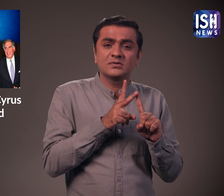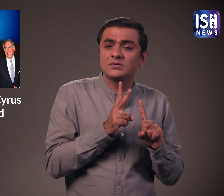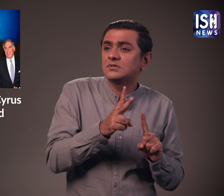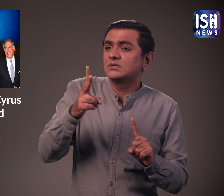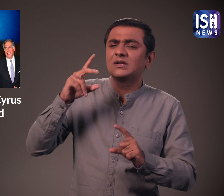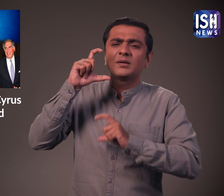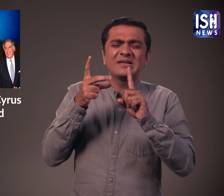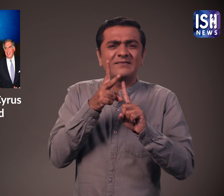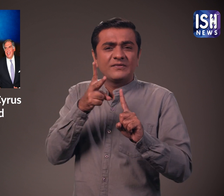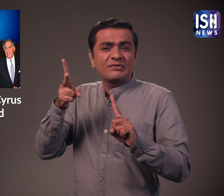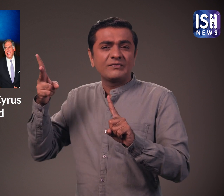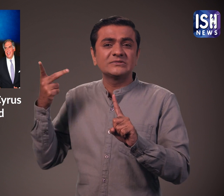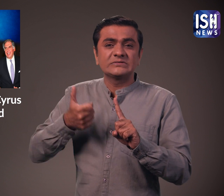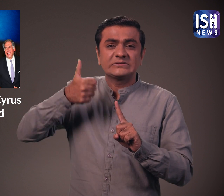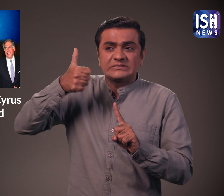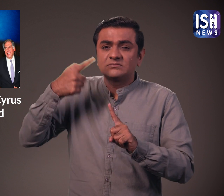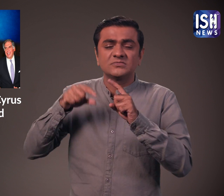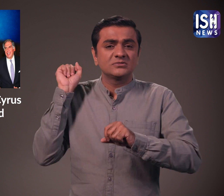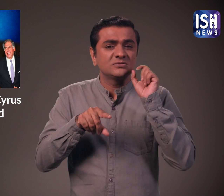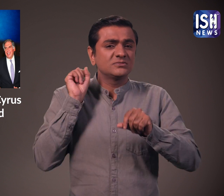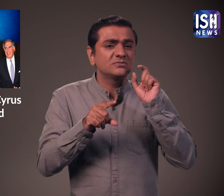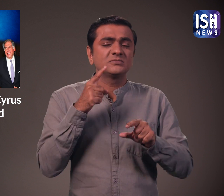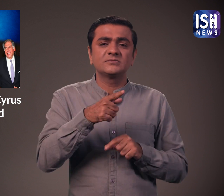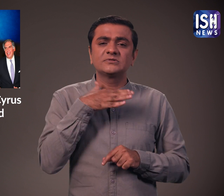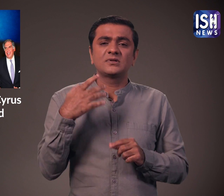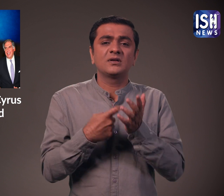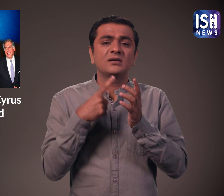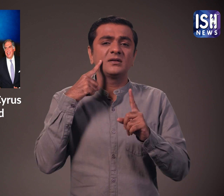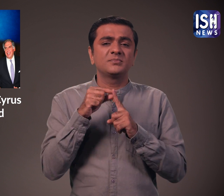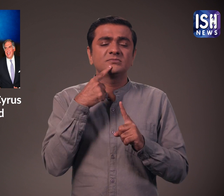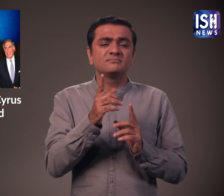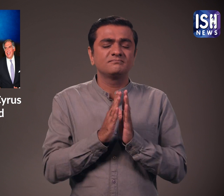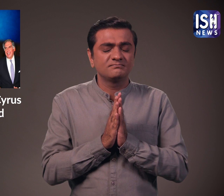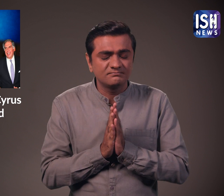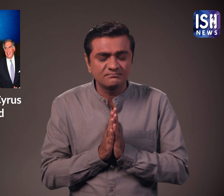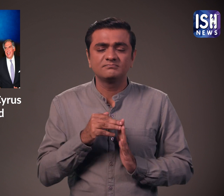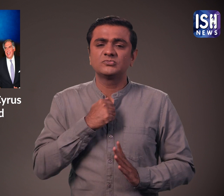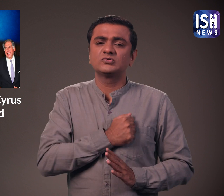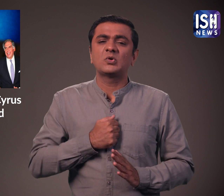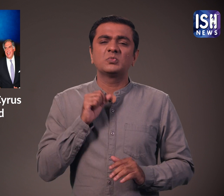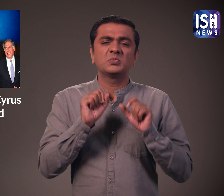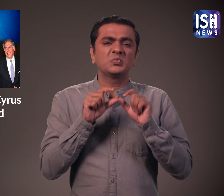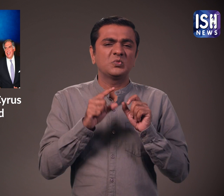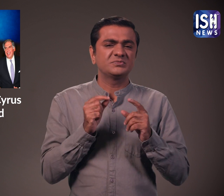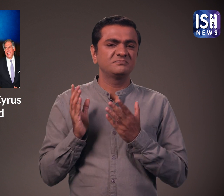भी मिस्त्री के निधन पर शोग व्यक्त किया।